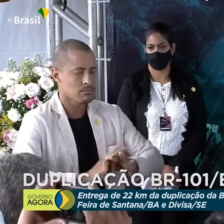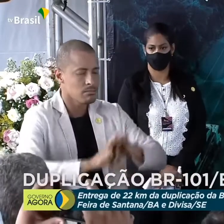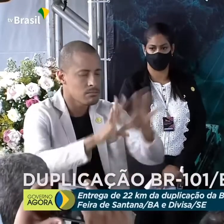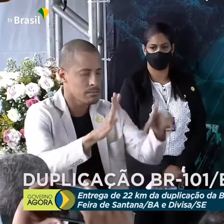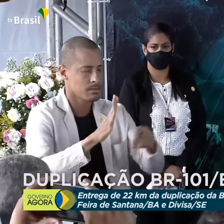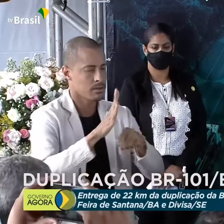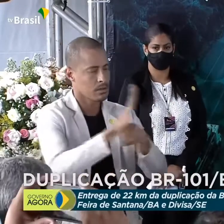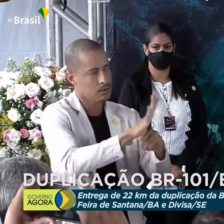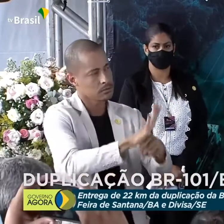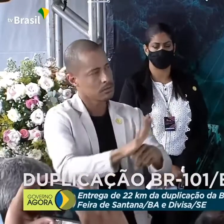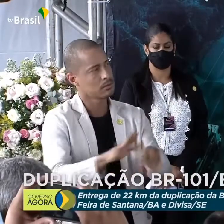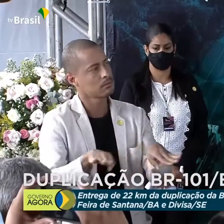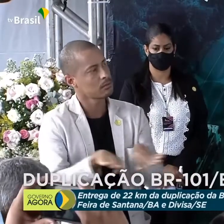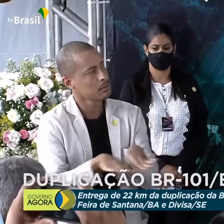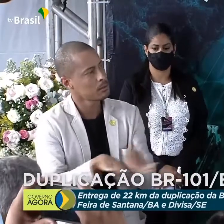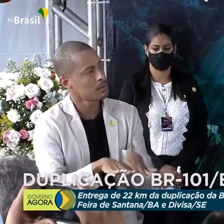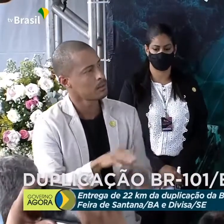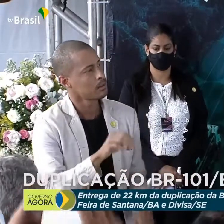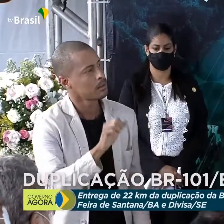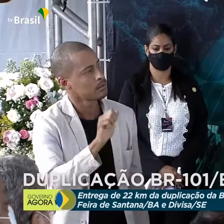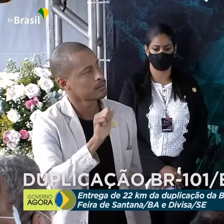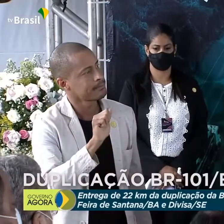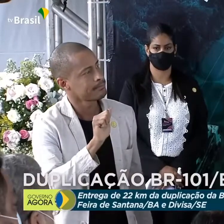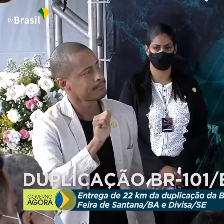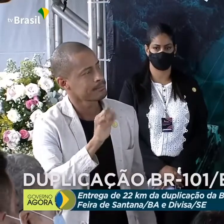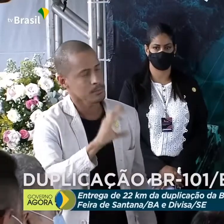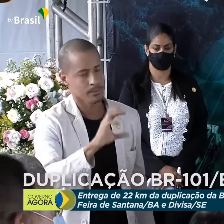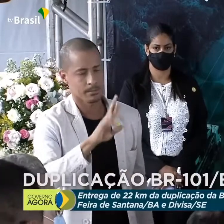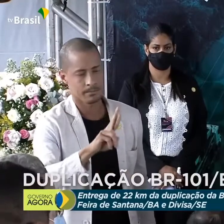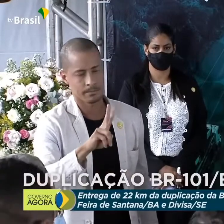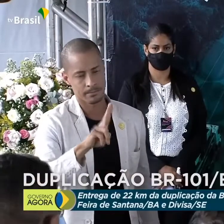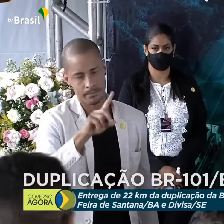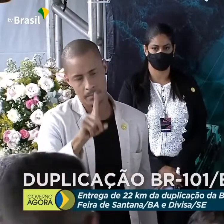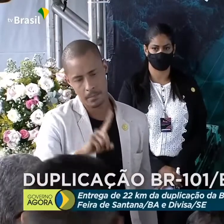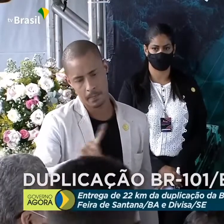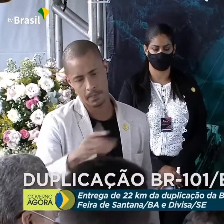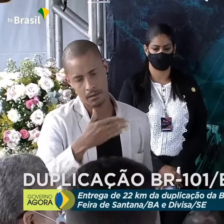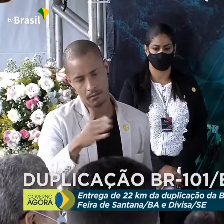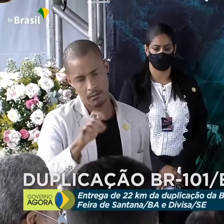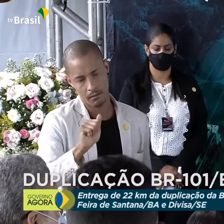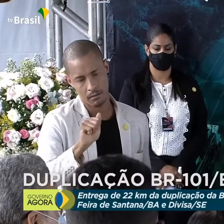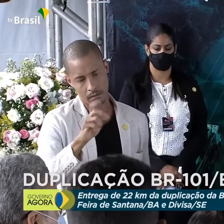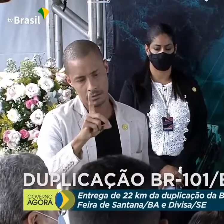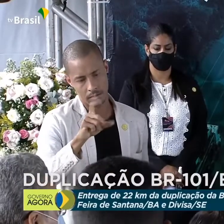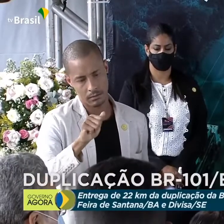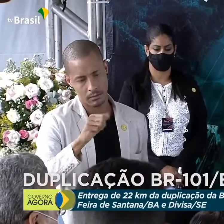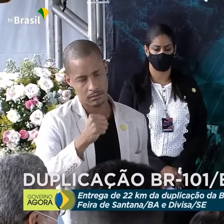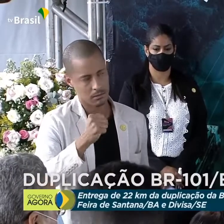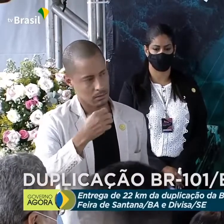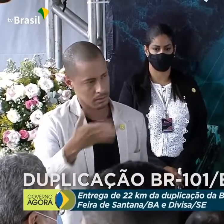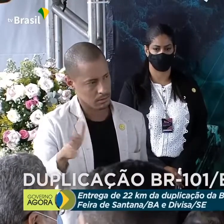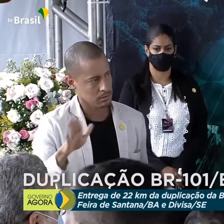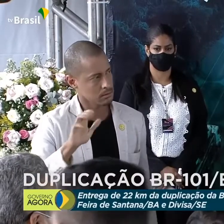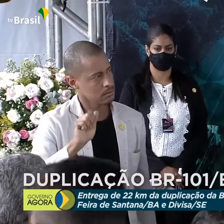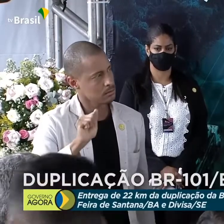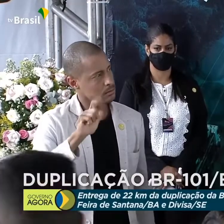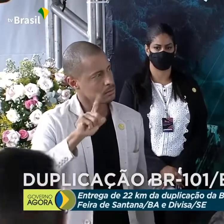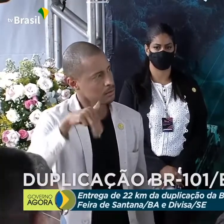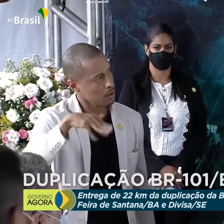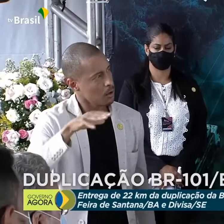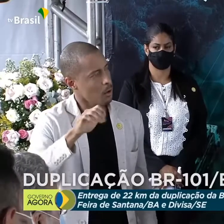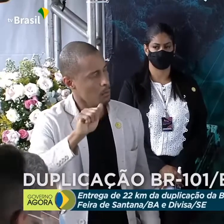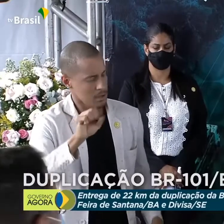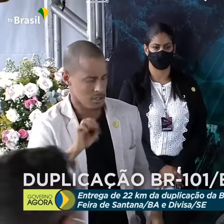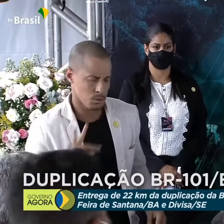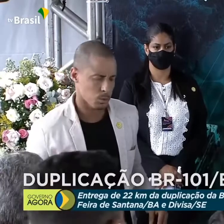esse guerreiro amigo que atua pelo bem de sua população, para que juntos nós possamos, presidente, superar esse momento de pandemia.